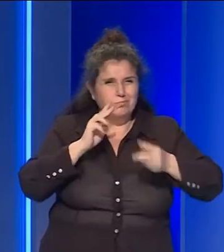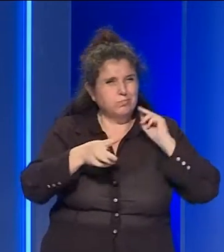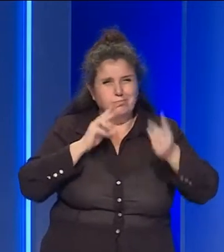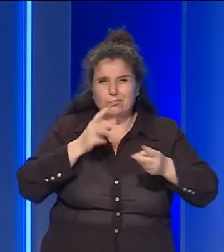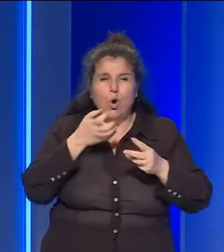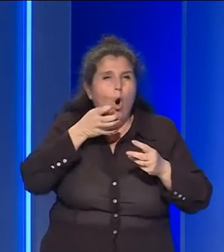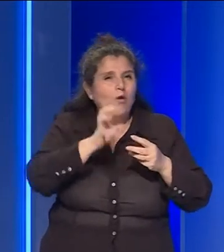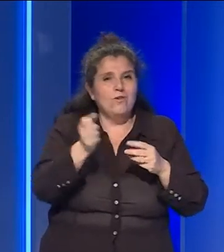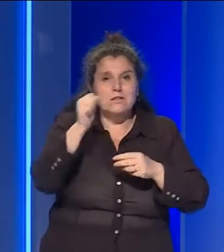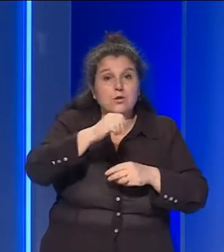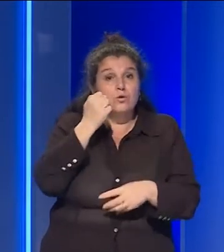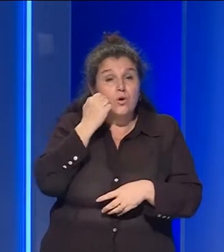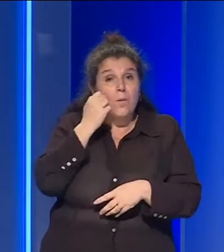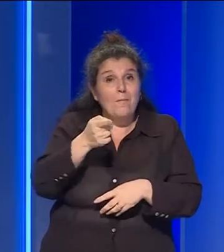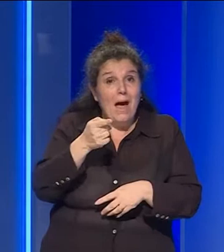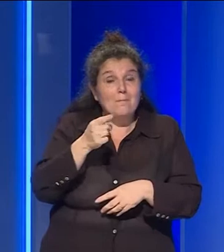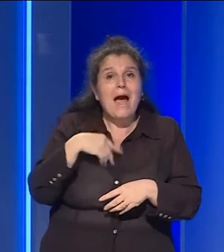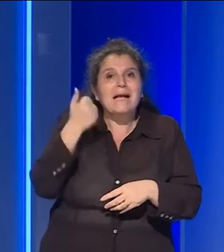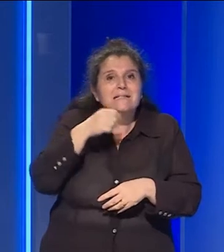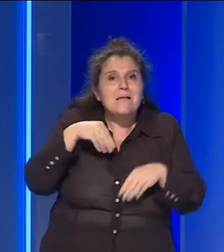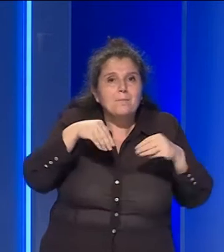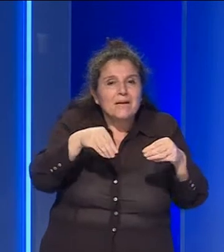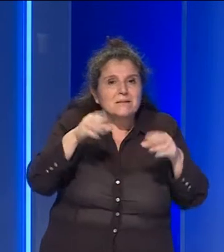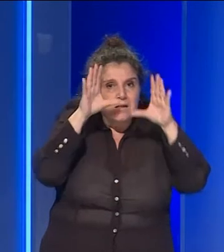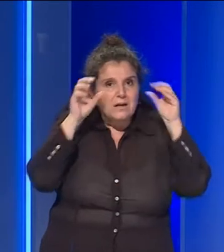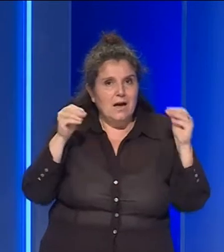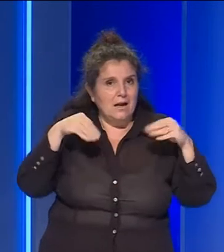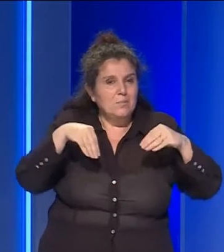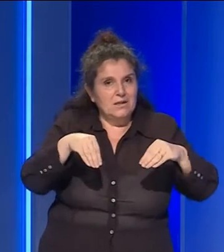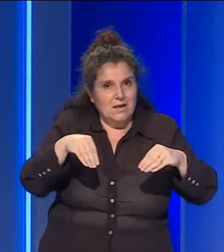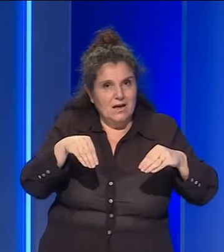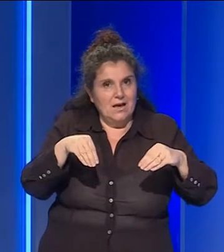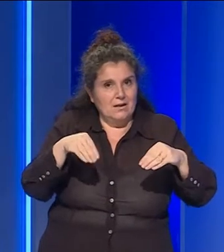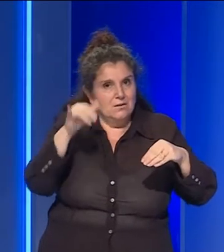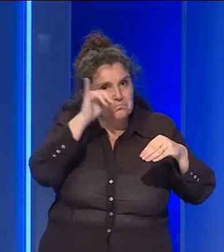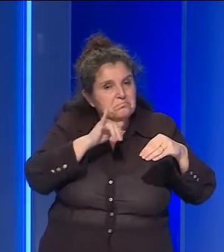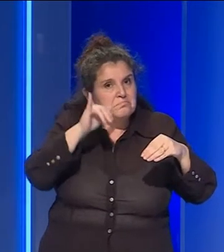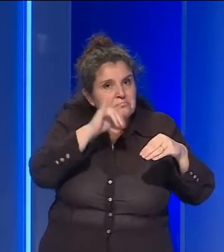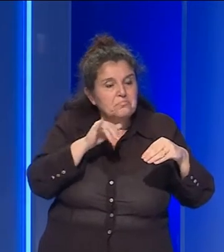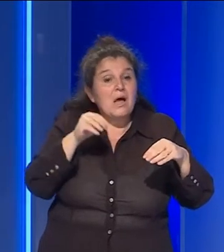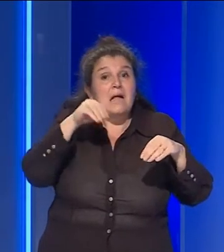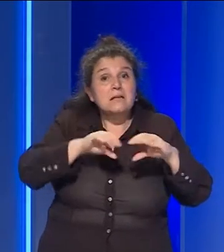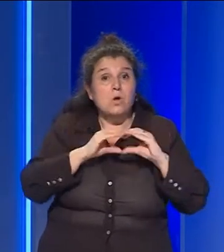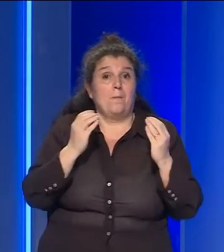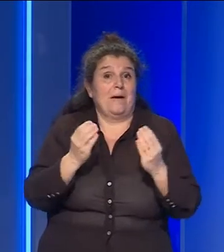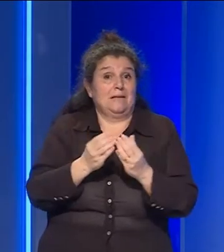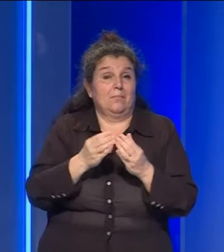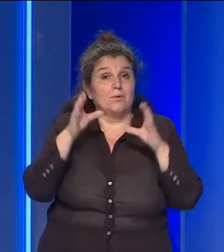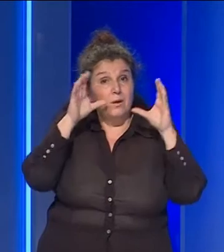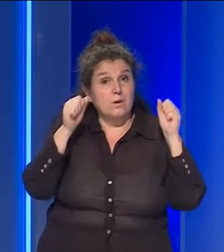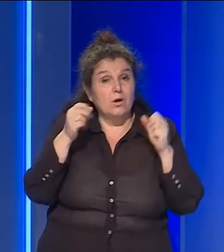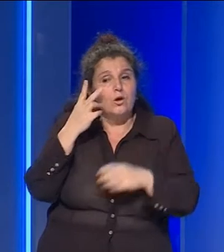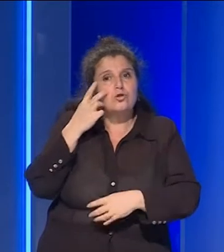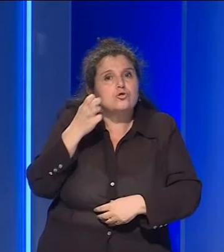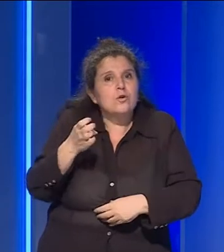e offese incurante della presenza delle forze dell'ordine. All'interno dell'appartamento i militari hanno trovato i